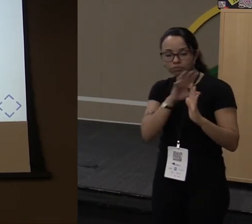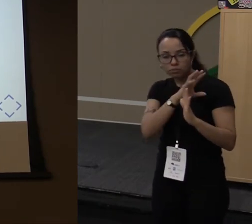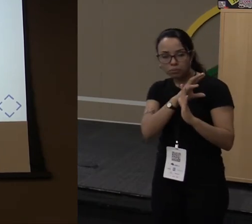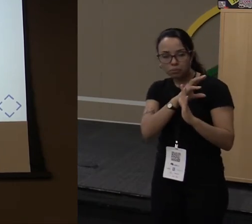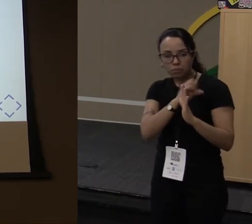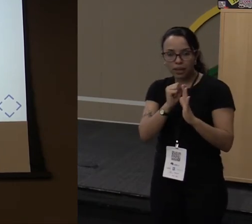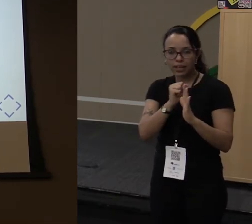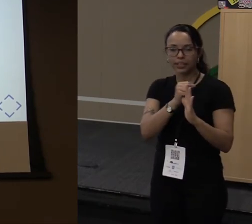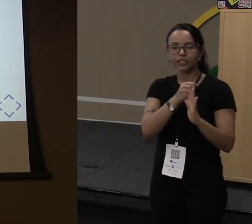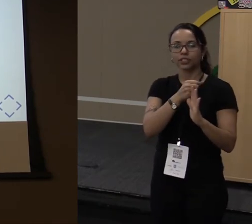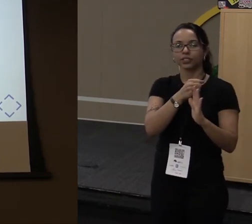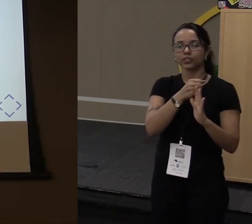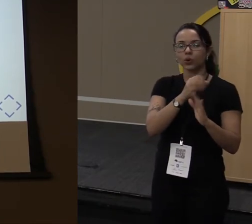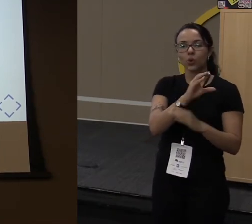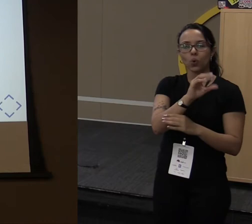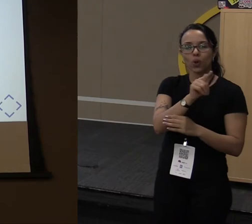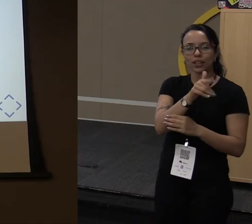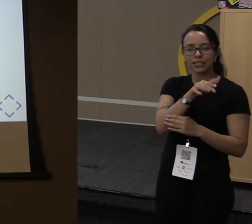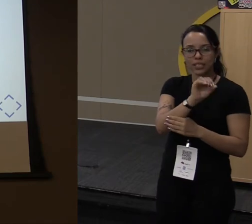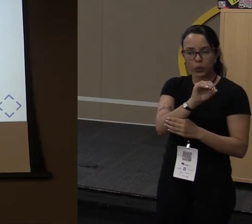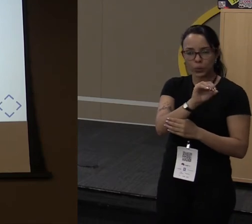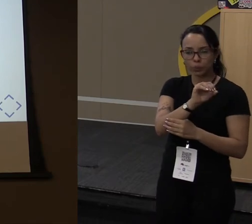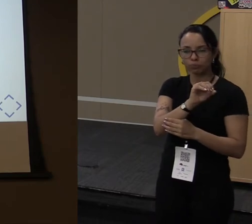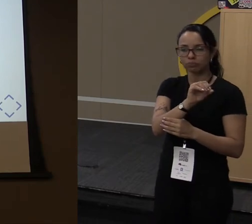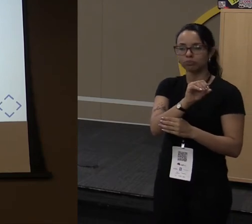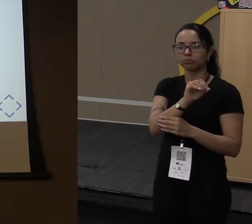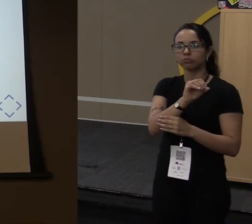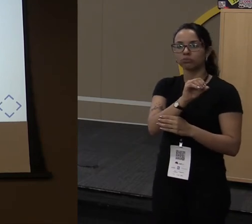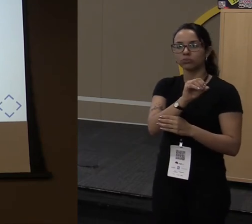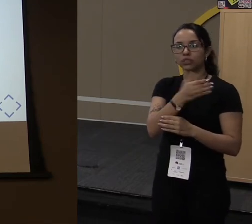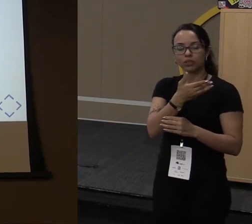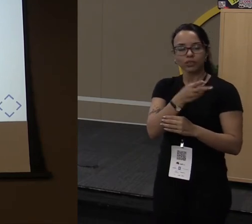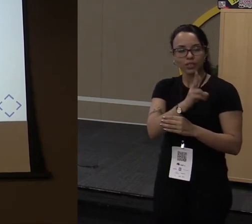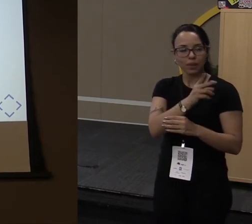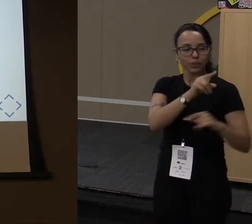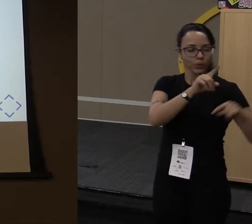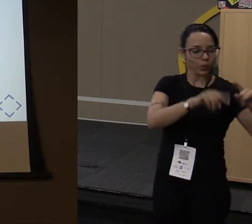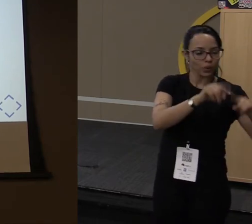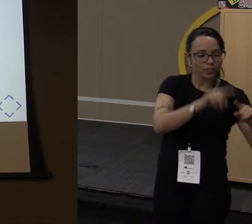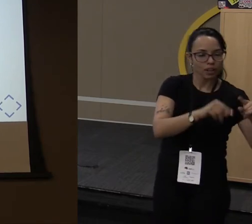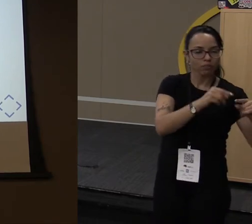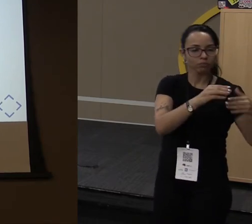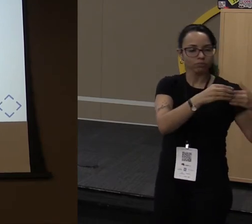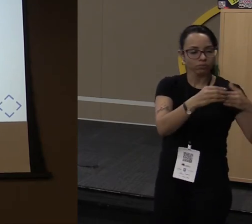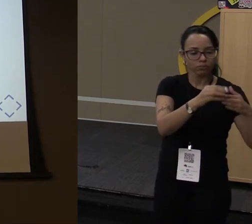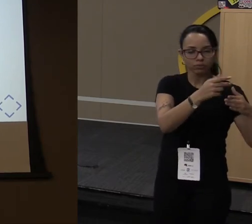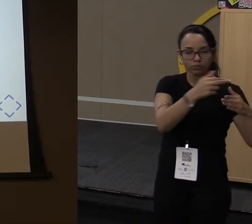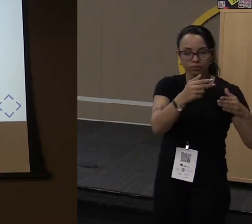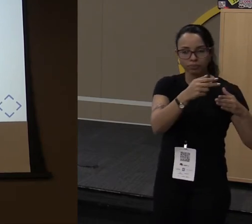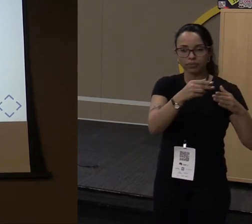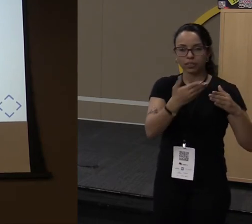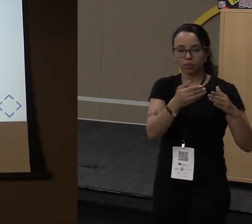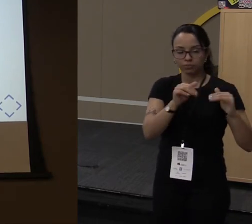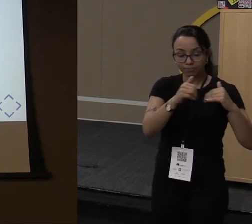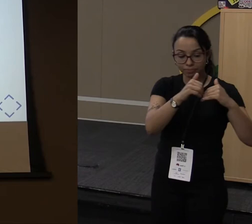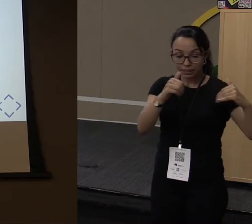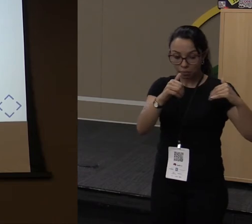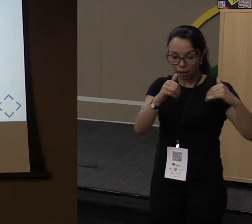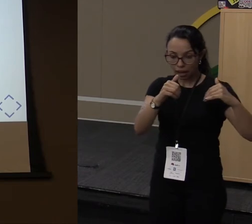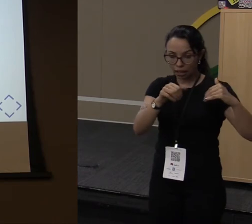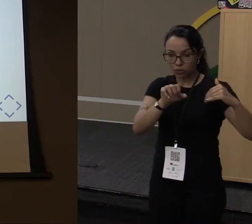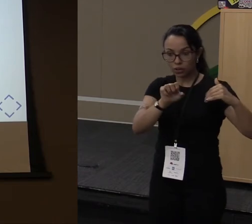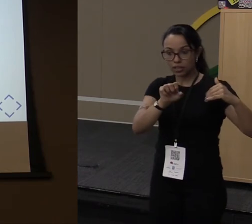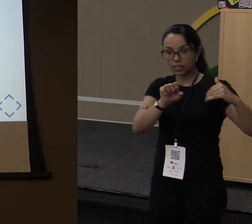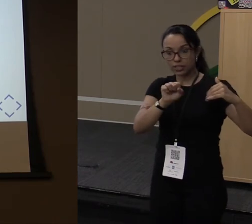como a gente está acostumado sempre a trabalhar com objetos de array que herdam de collection.-streams é algo Apache, mas ele